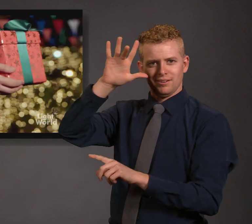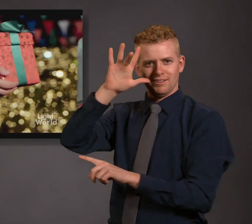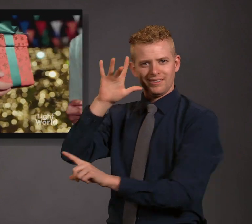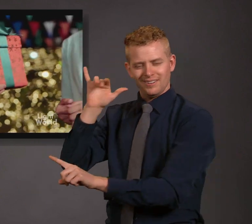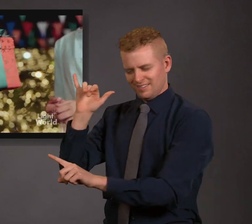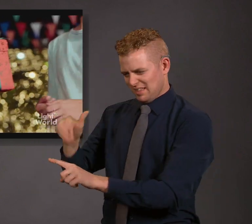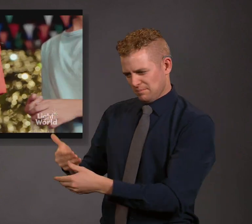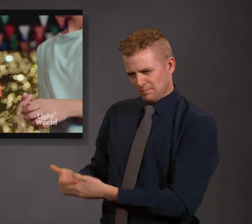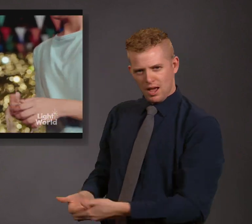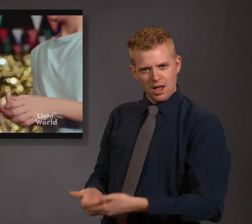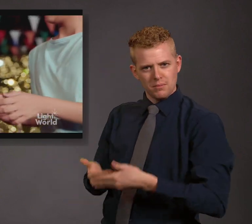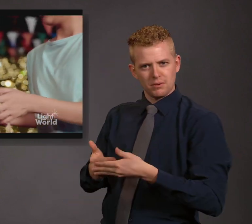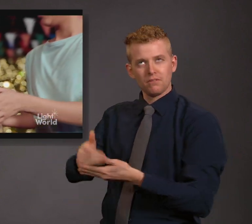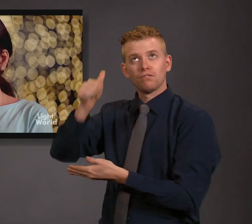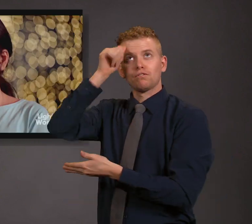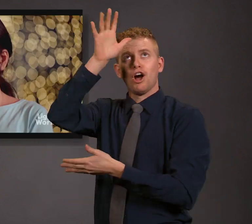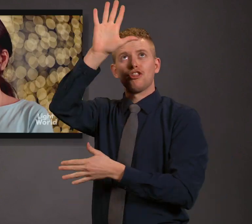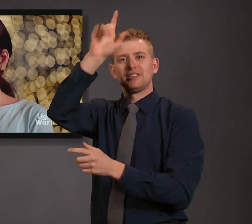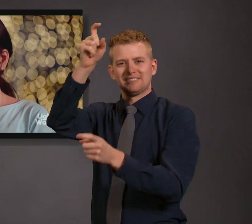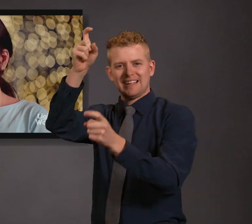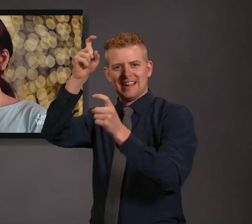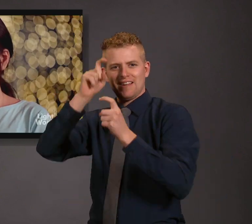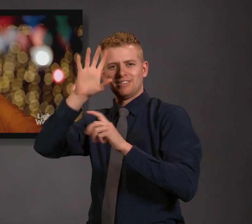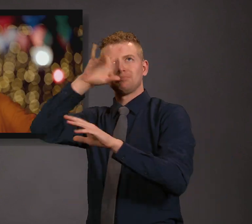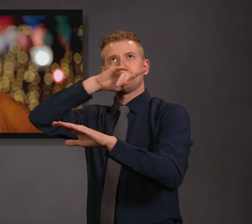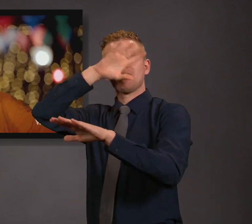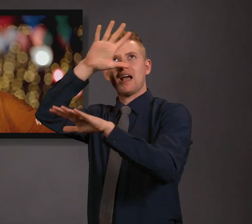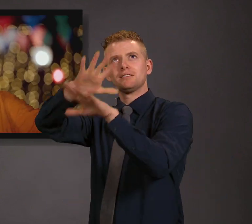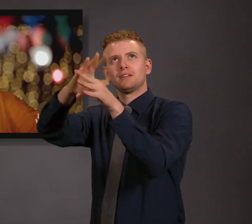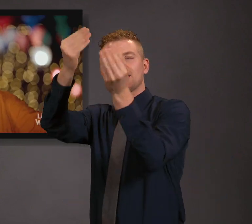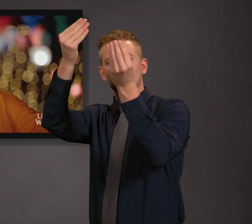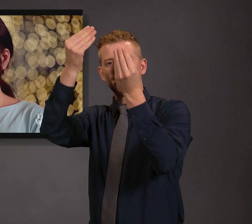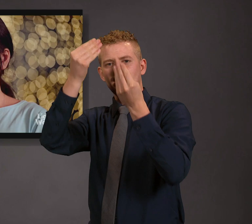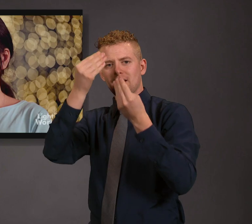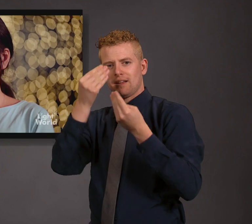Biyayang hatid ni Ama